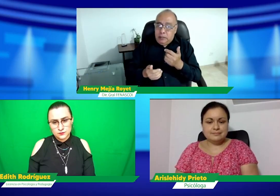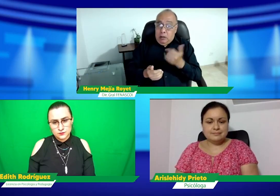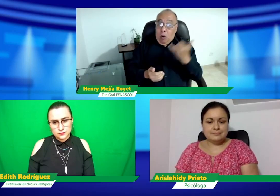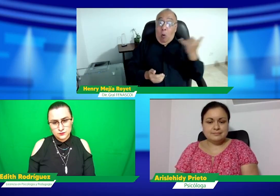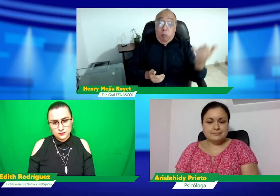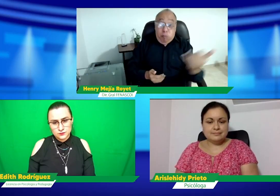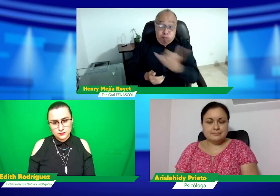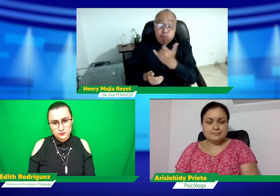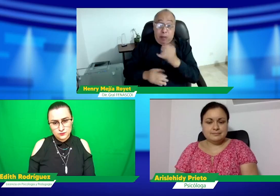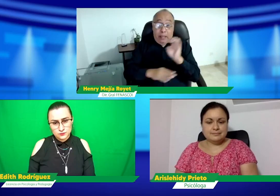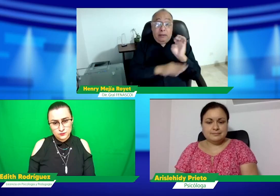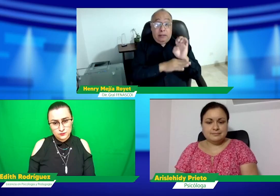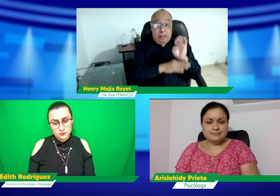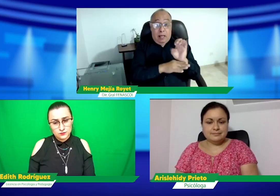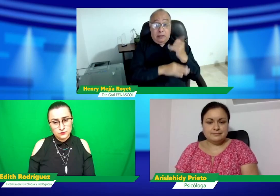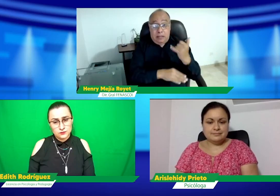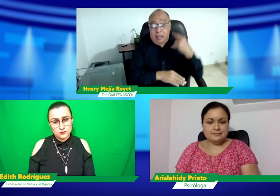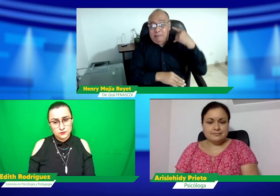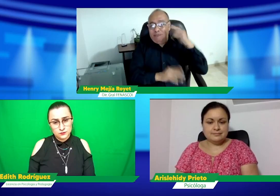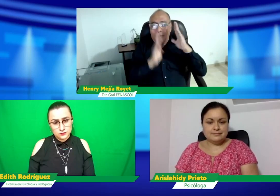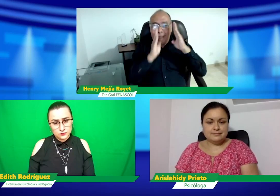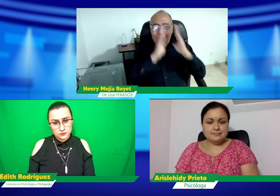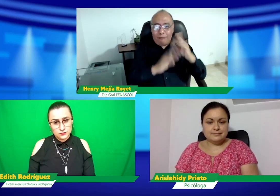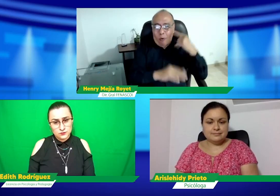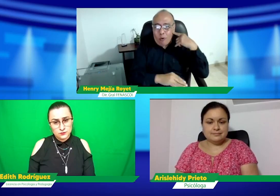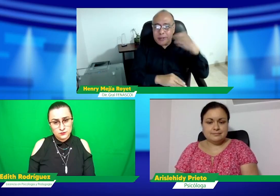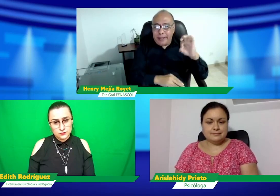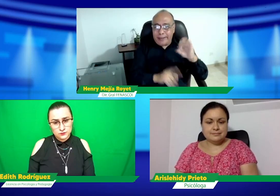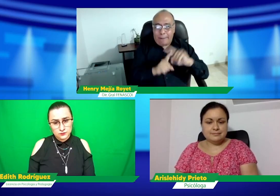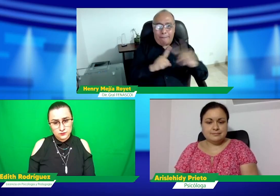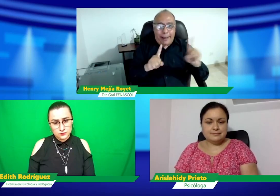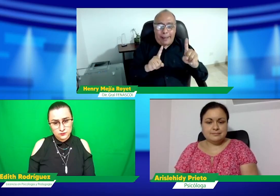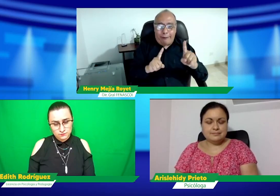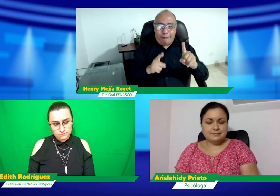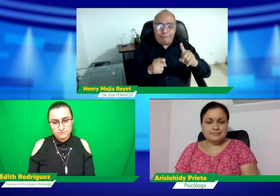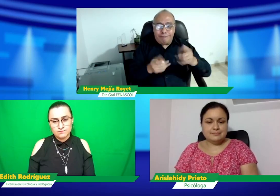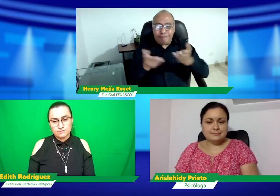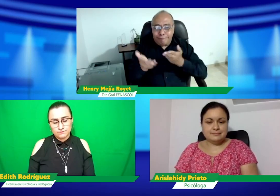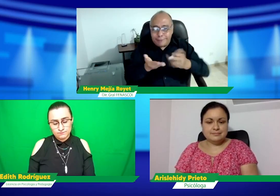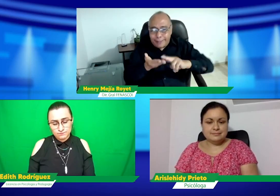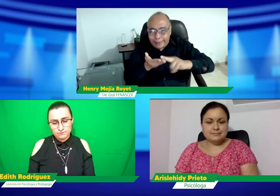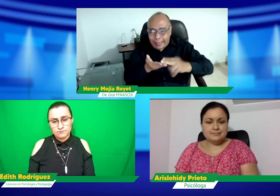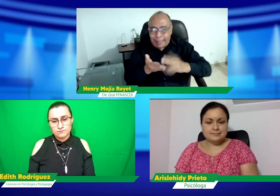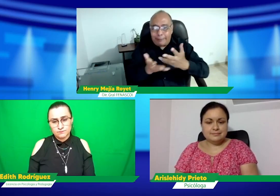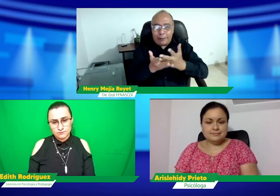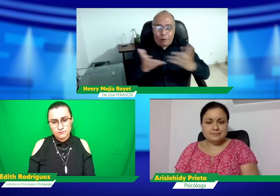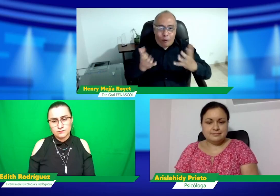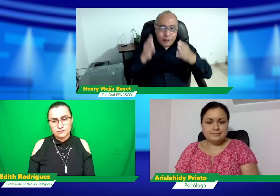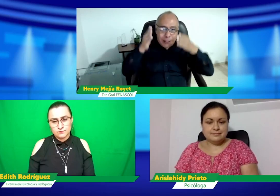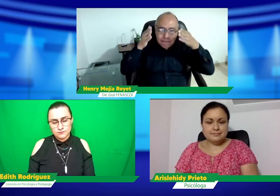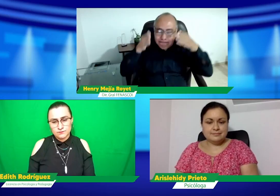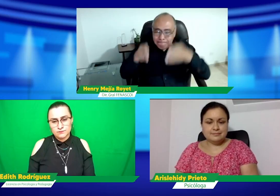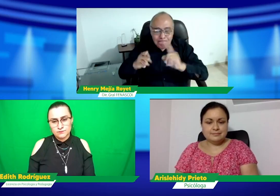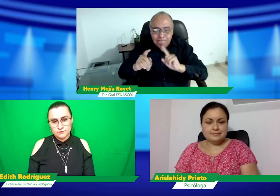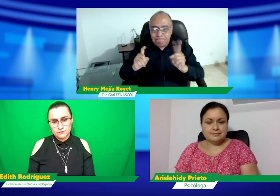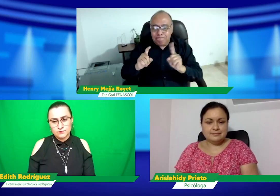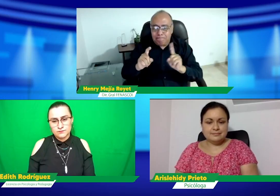las personas sordas en estas situaciones. Sabemos que hay entidades que están atendiendo personas oyentes,